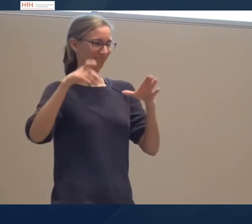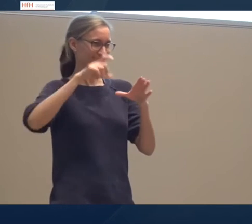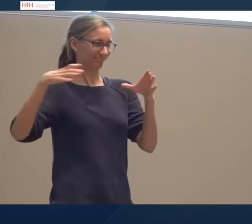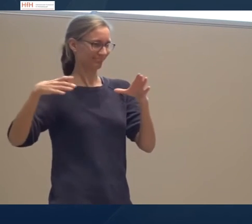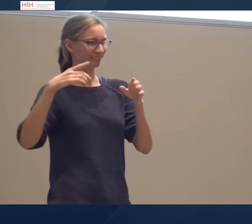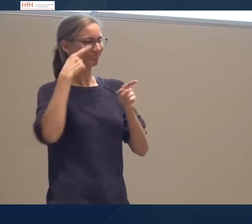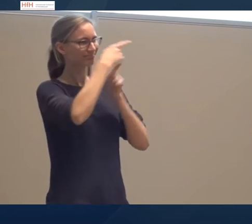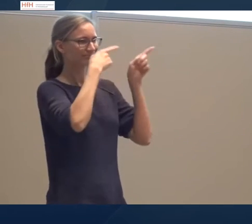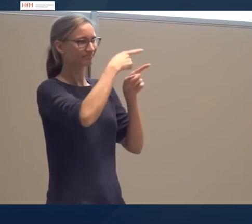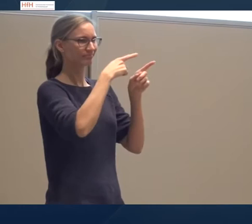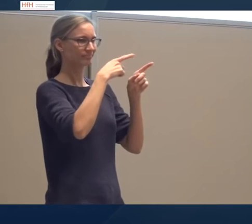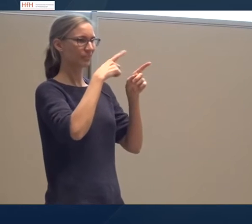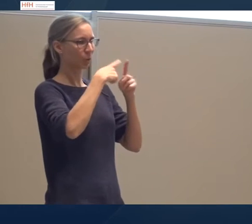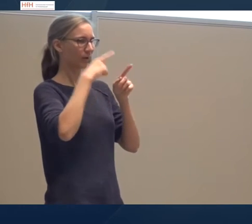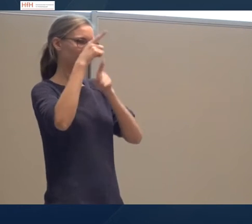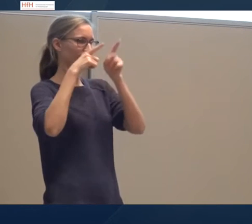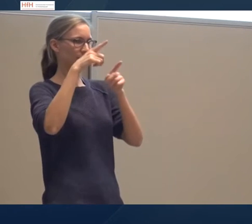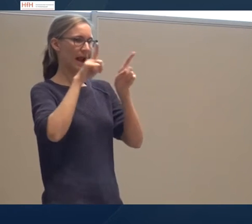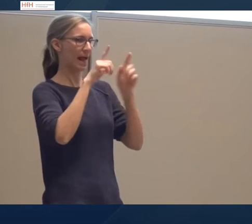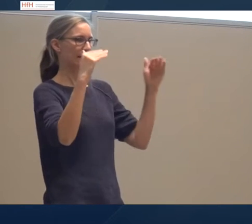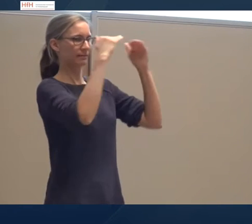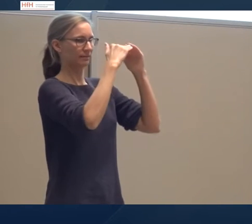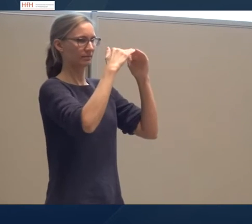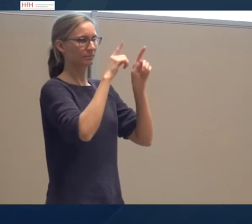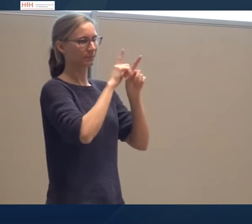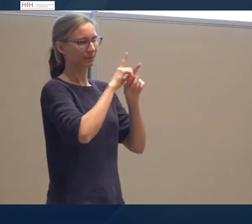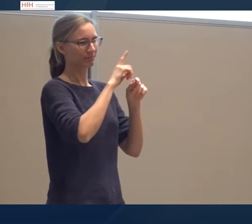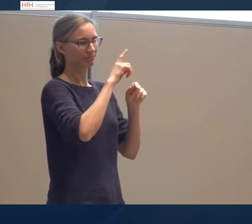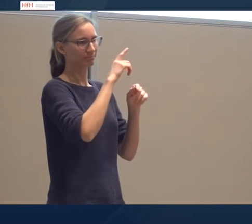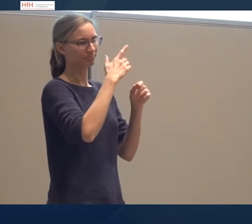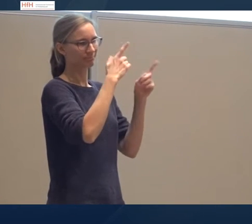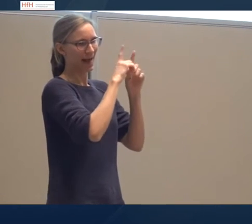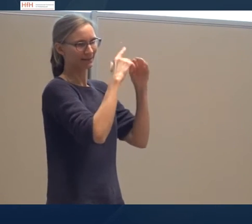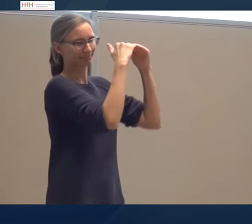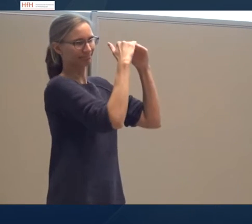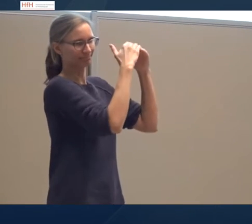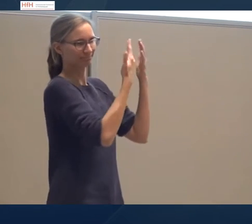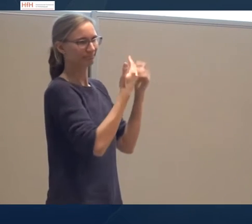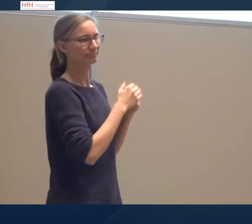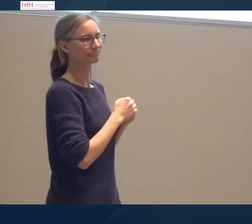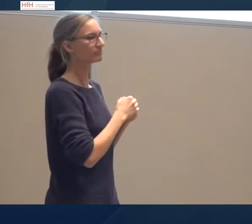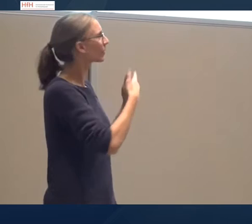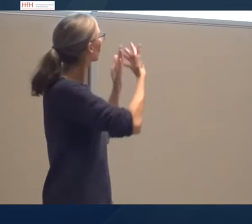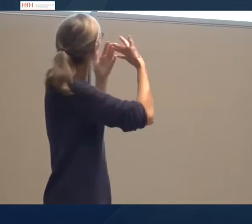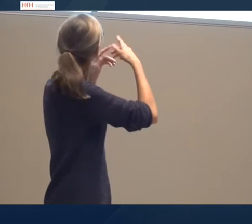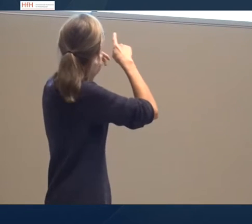genannt wurden. Deswegen ist der Balken dort dann geteilt und es sind zwei Vertreterinnen oder Vertreter